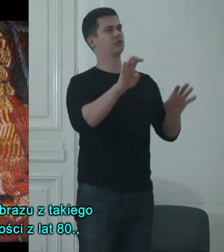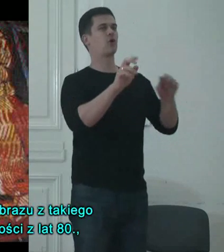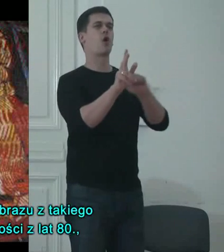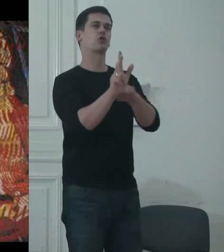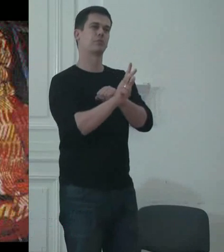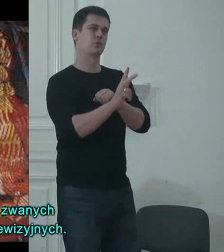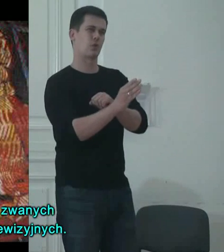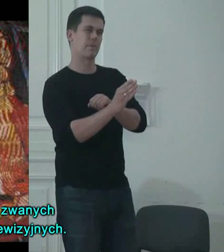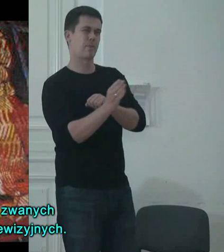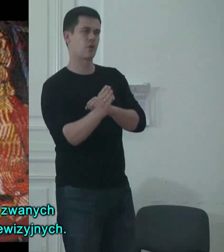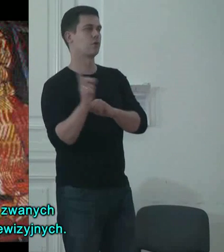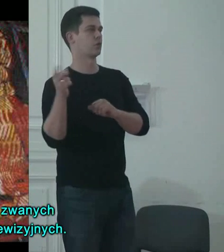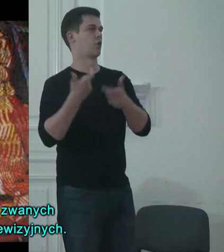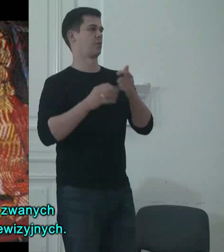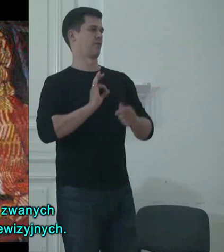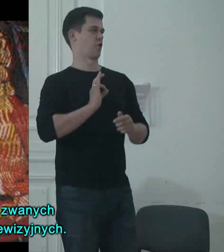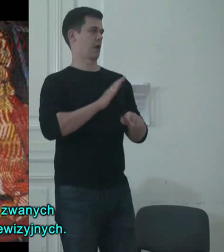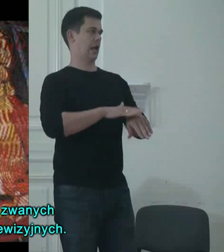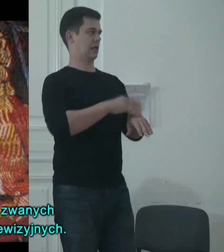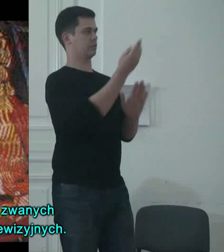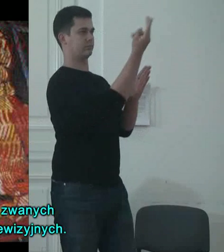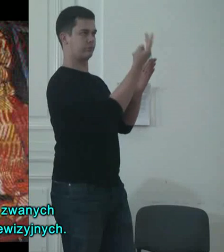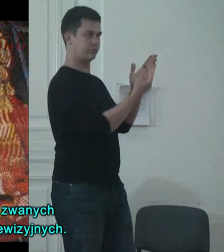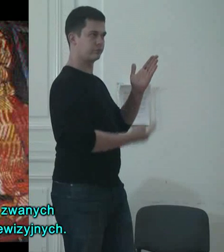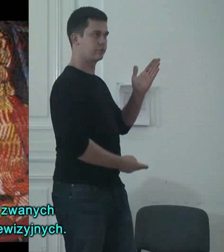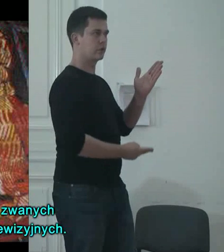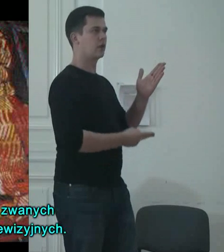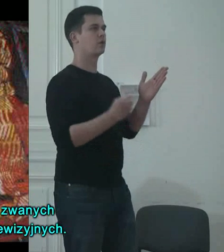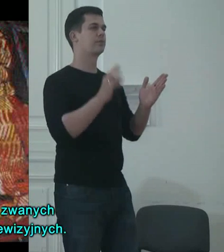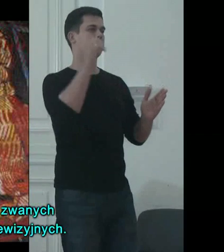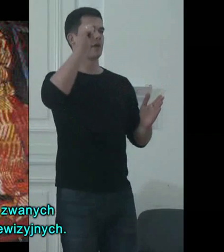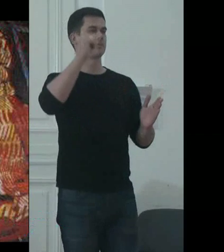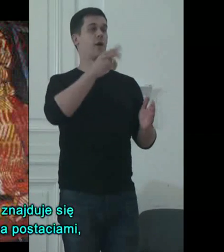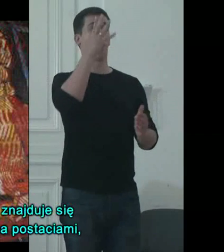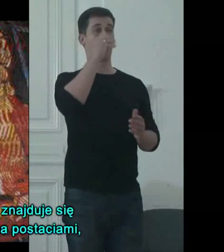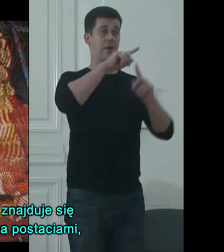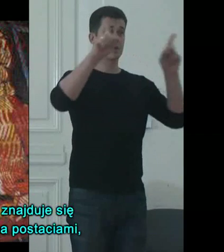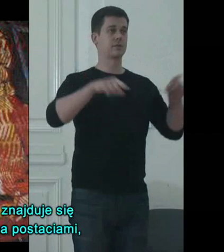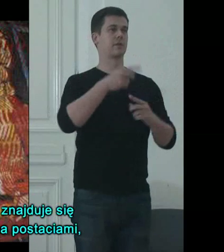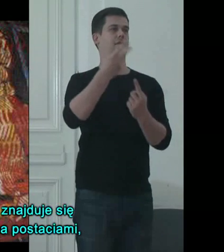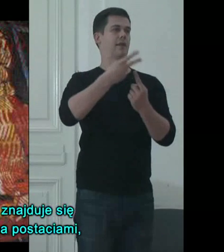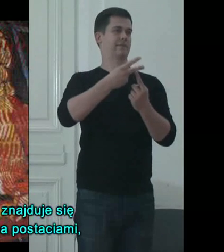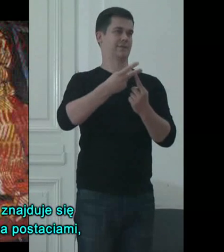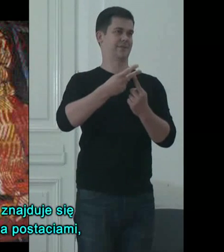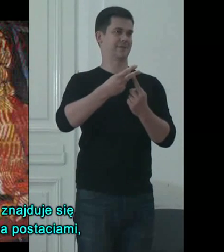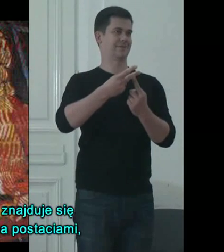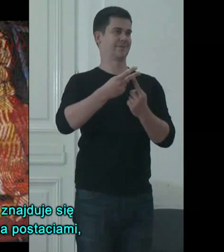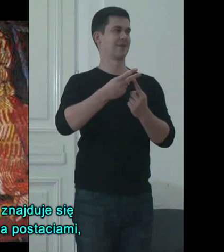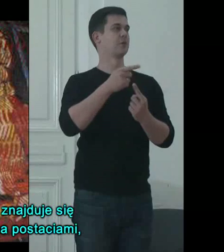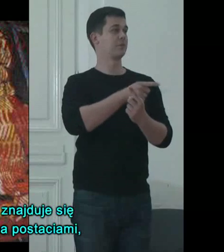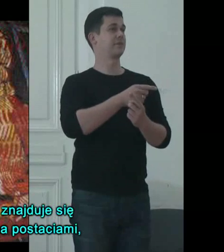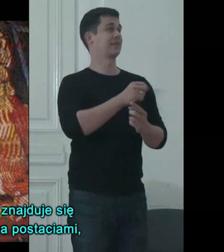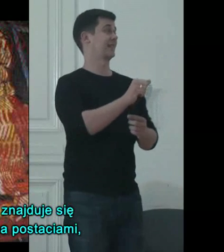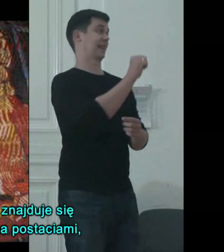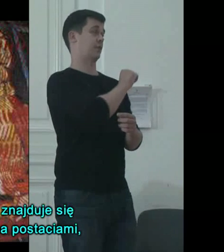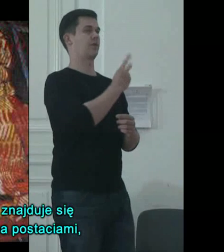Takiego późniejszego, z serii tzw. obrazów telewizyjnych. Czyli w tle znajduje się obraz